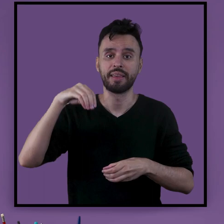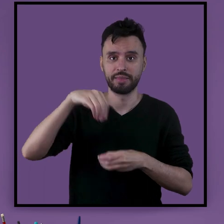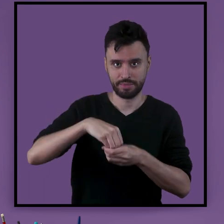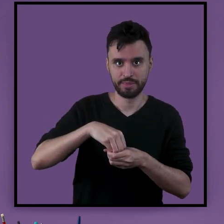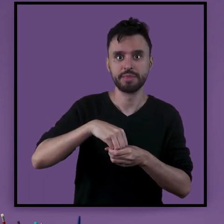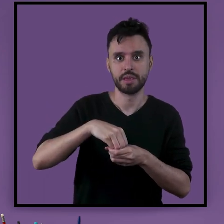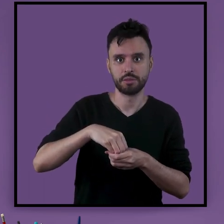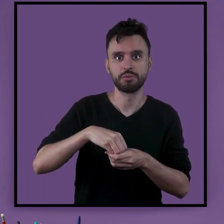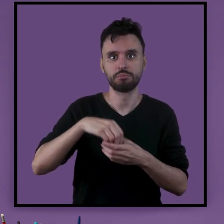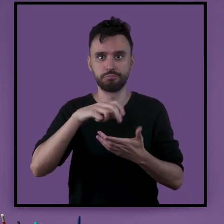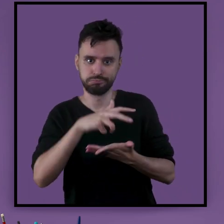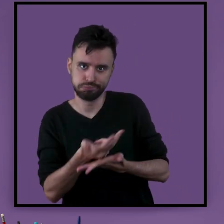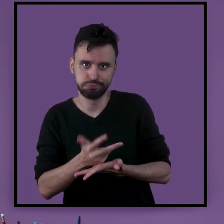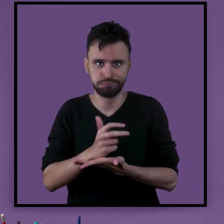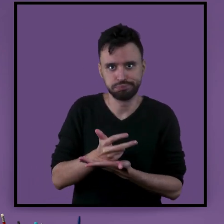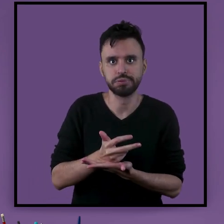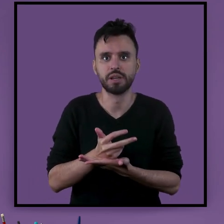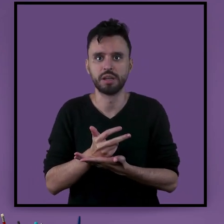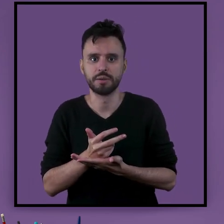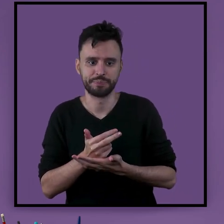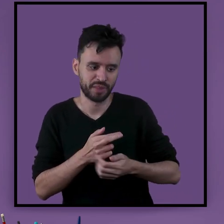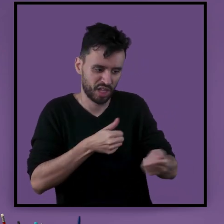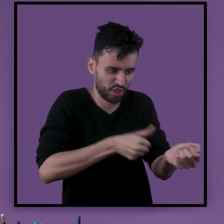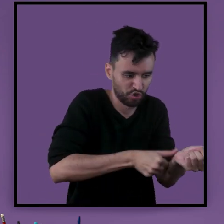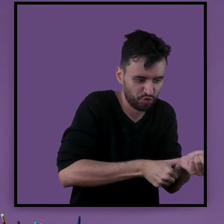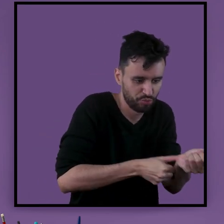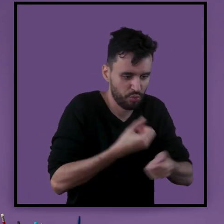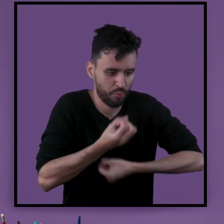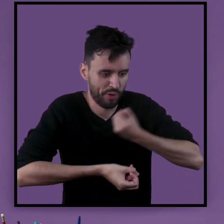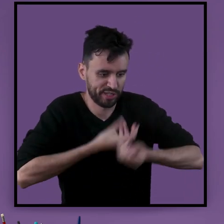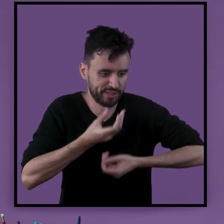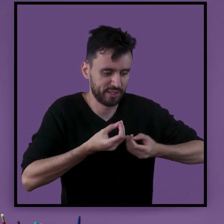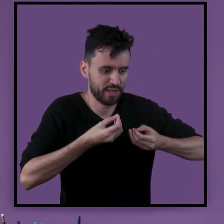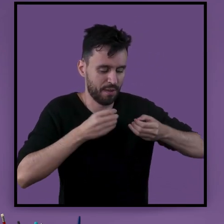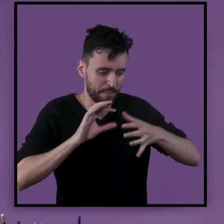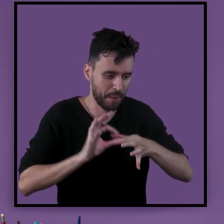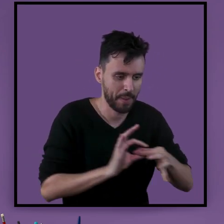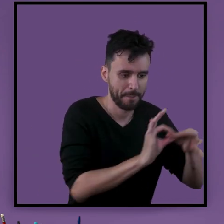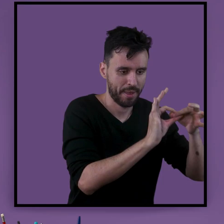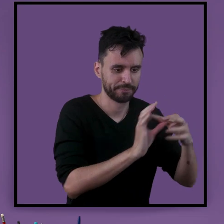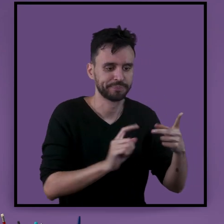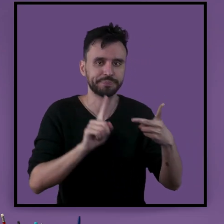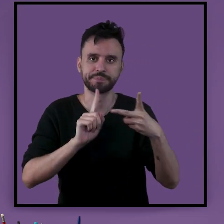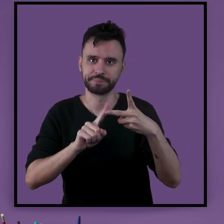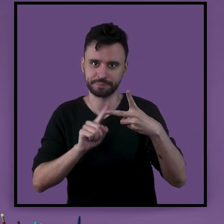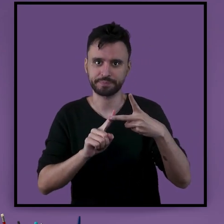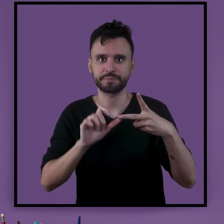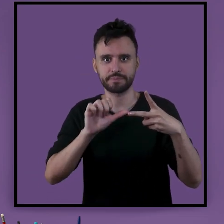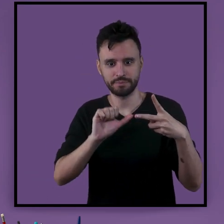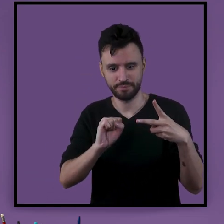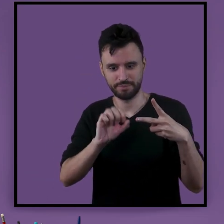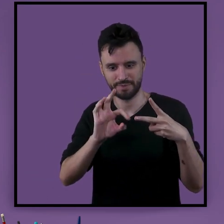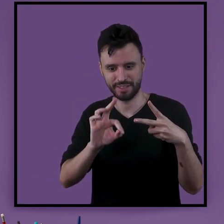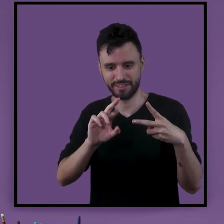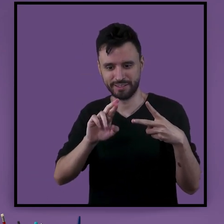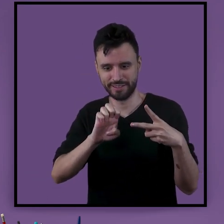Neste ritmo temos o rap, ritmo e poesia. O street